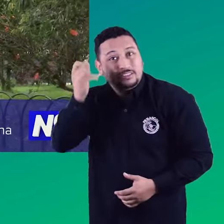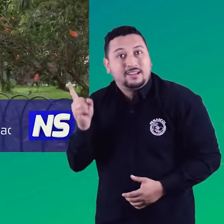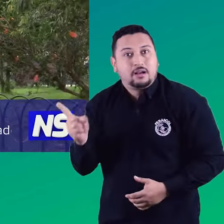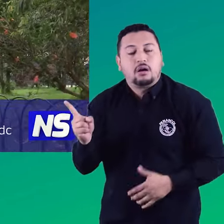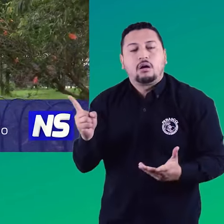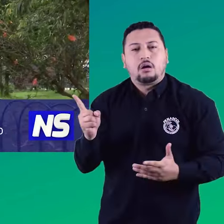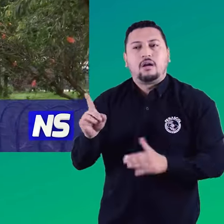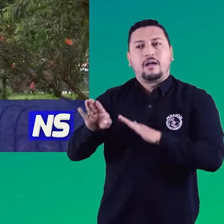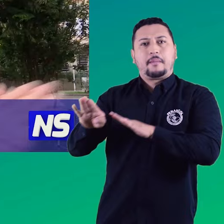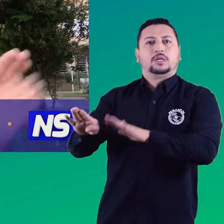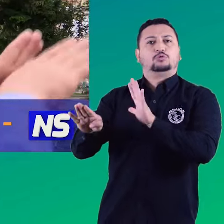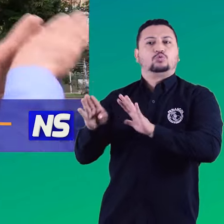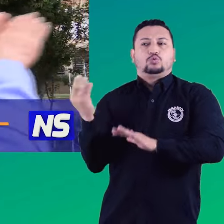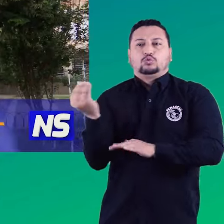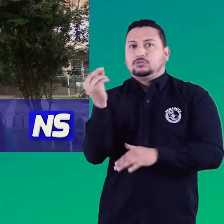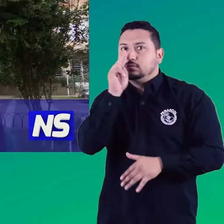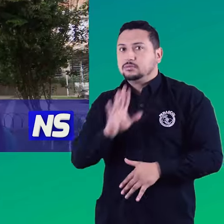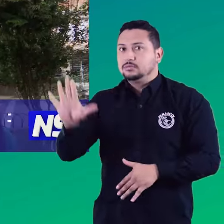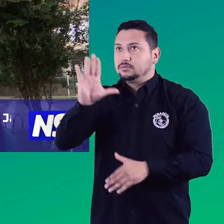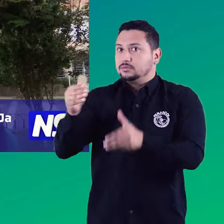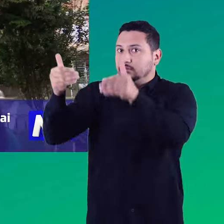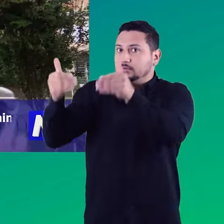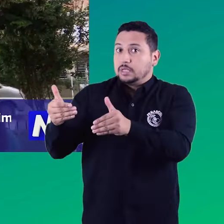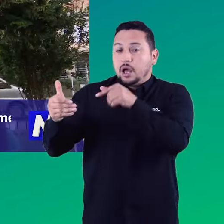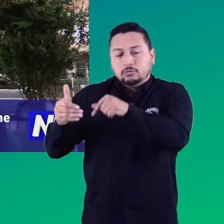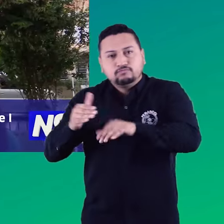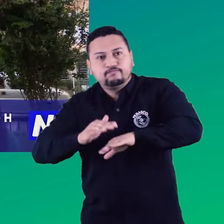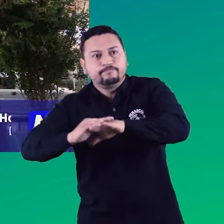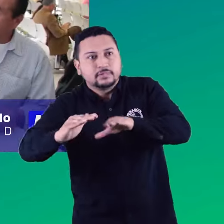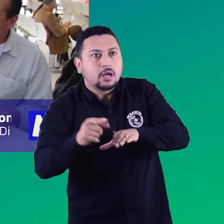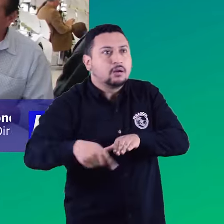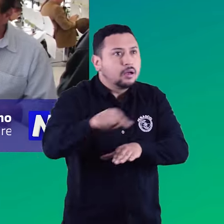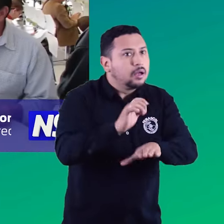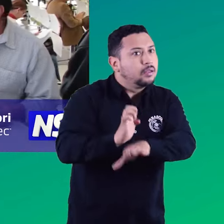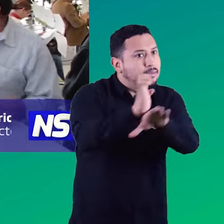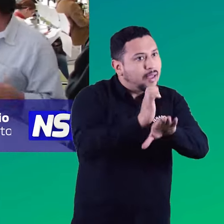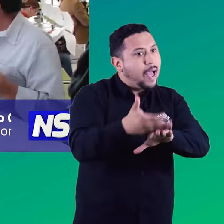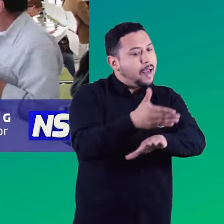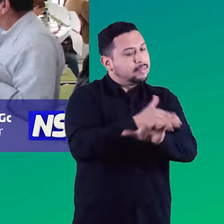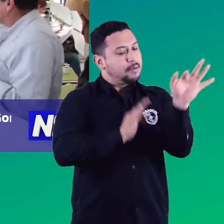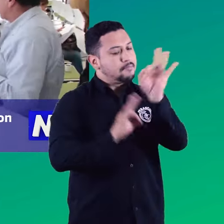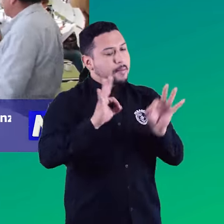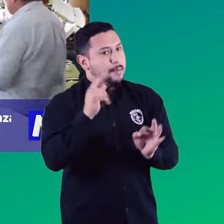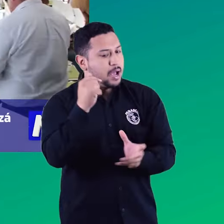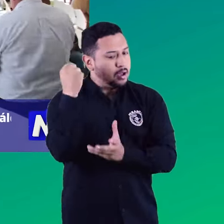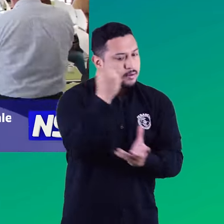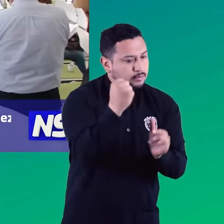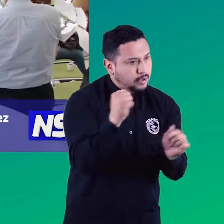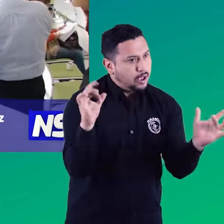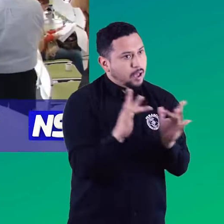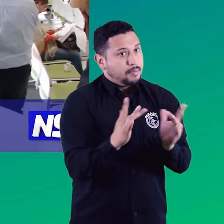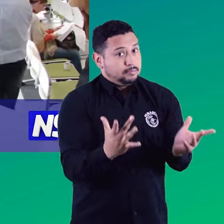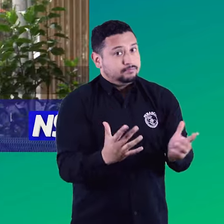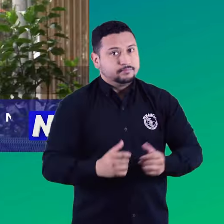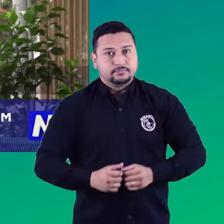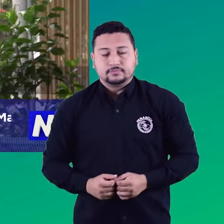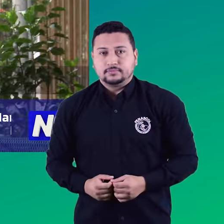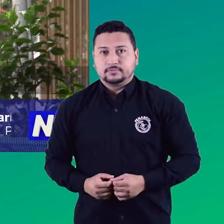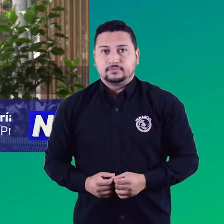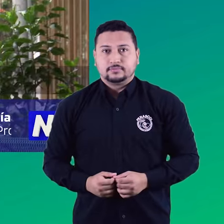representante en el Consejo Nacional de Discapacidad, invita a que se destinen los recursos necesarios para que esto sea una realidad. Que se incluya